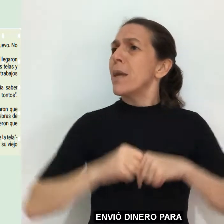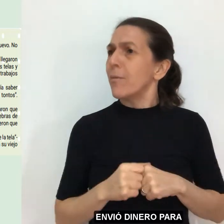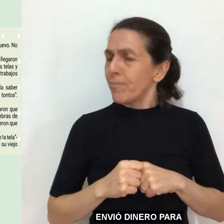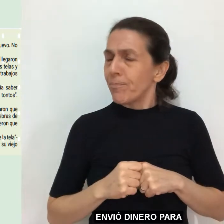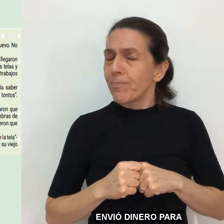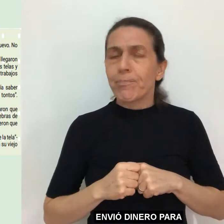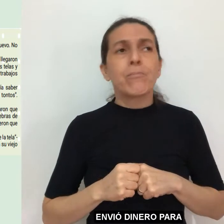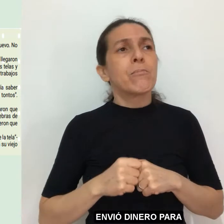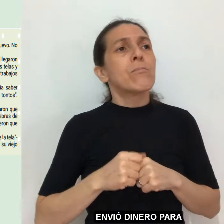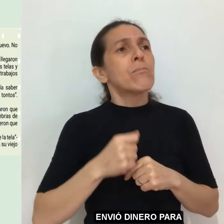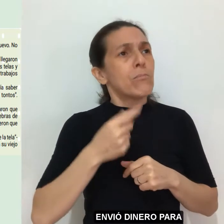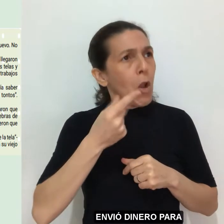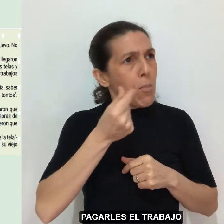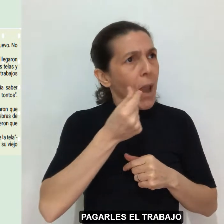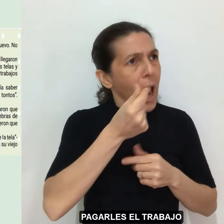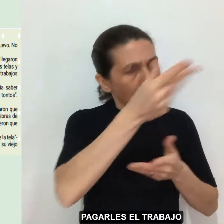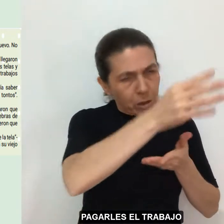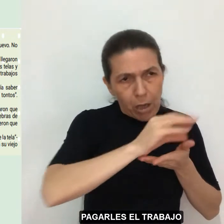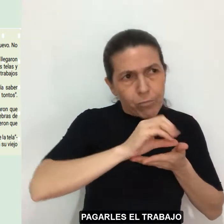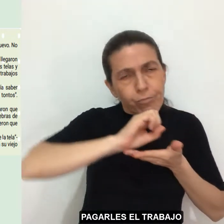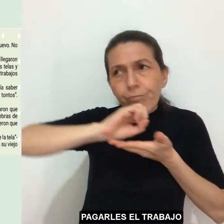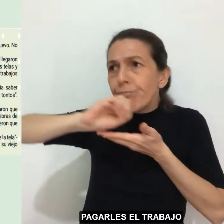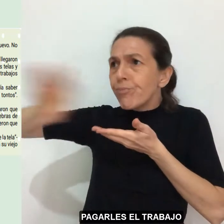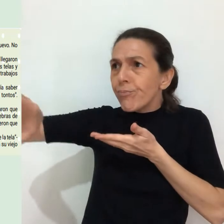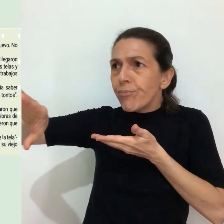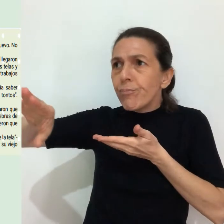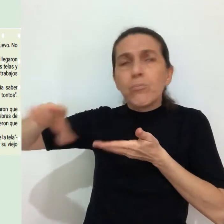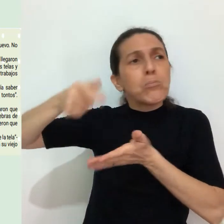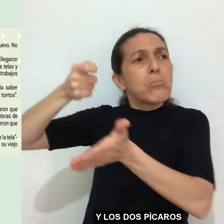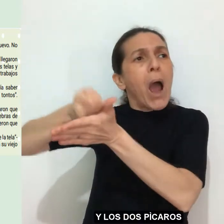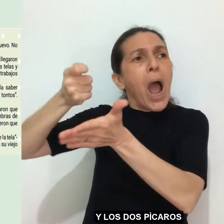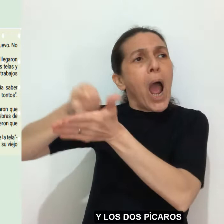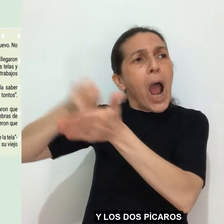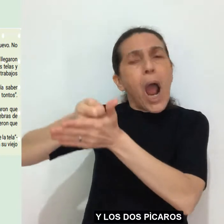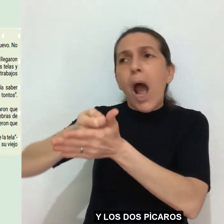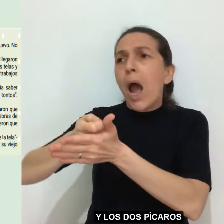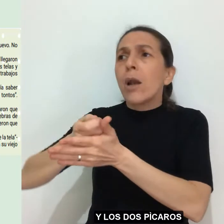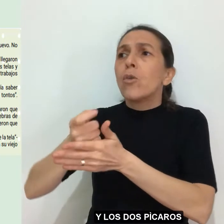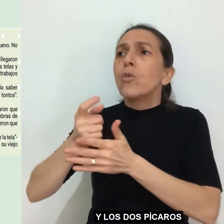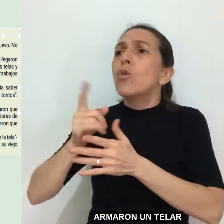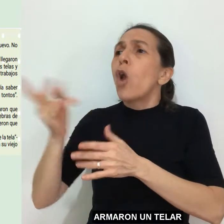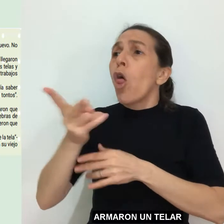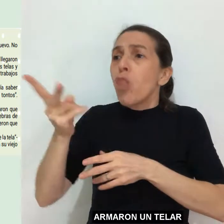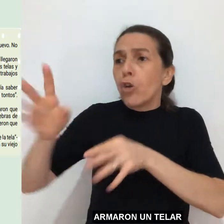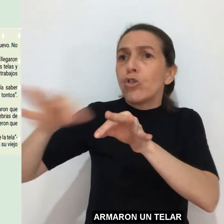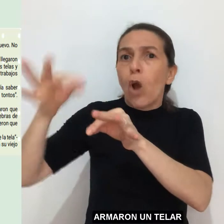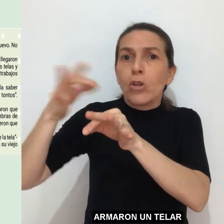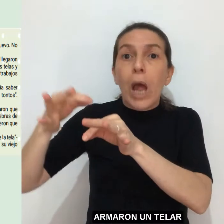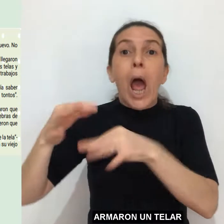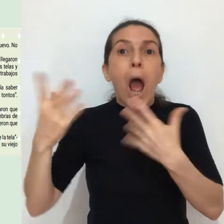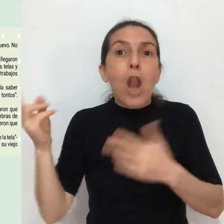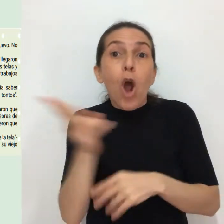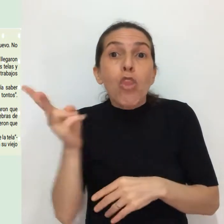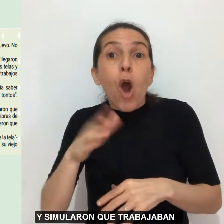dinero para pagarles el trabajo y los dos pícaros armaron un telar y